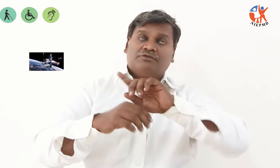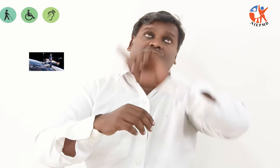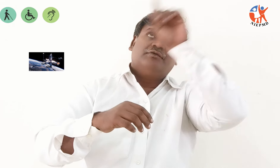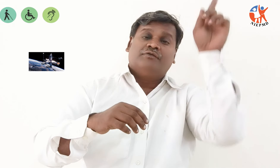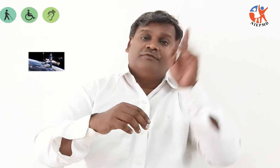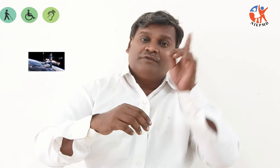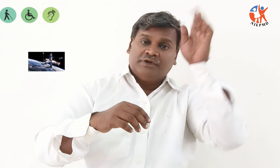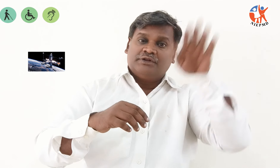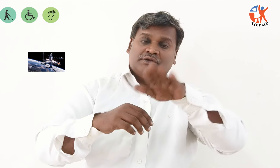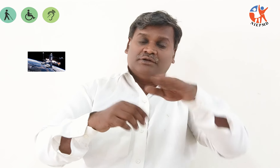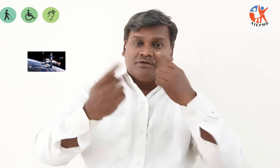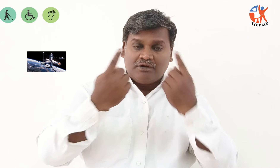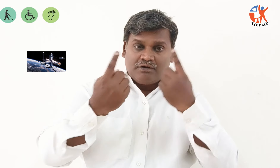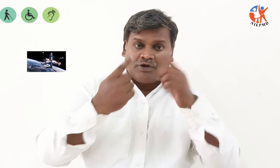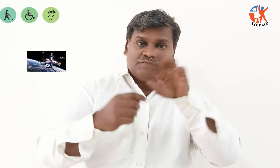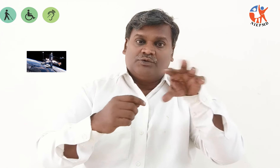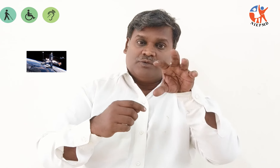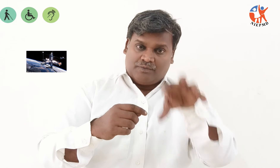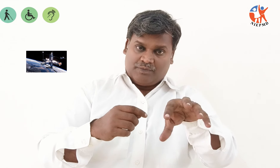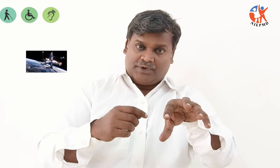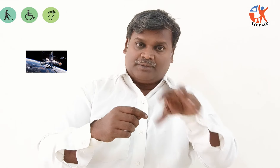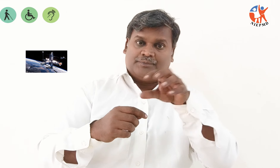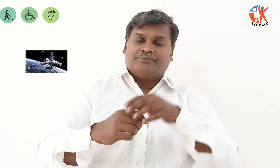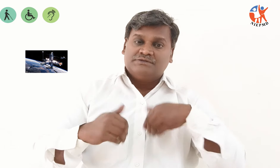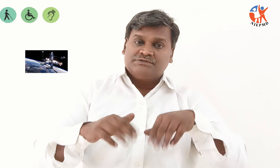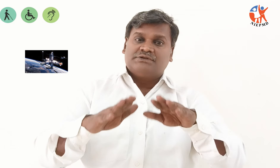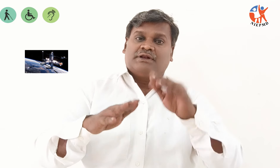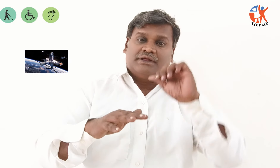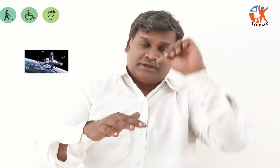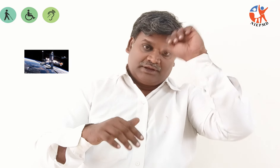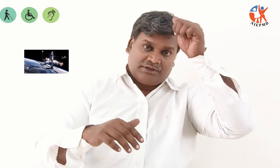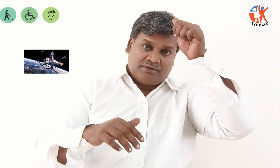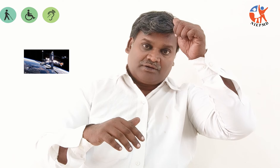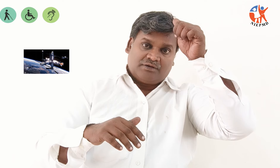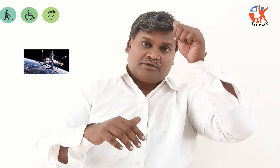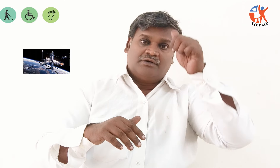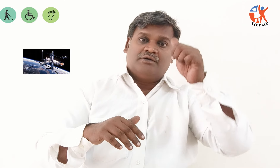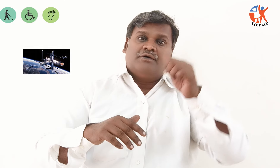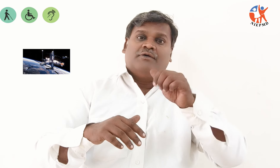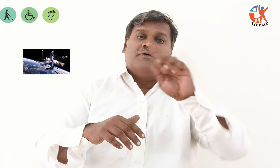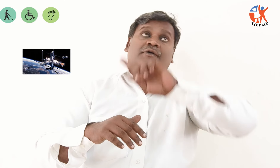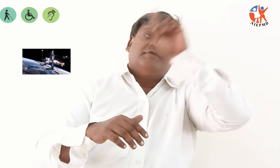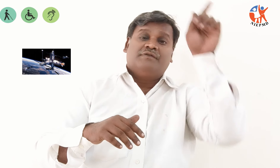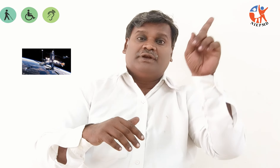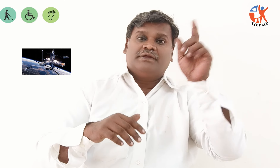பைர்சியலிக்கப்படும் என அமைரிக்க வின்வளியாய்வுமையம் தகவள்ளித்துள்ளது .